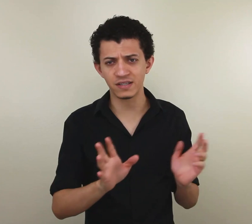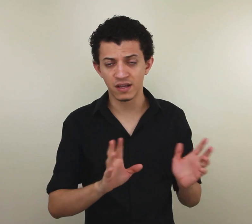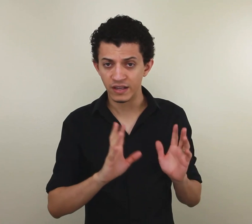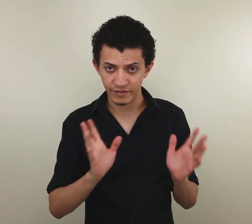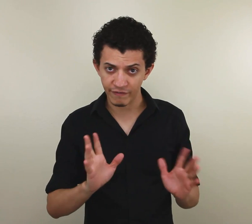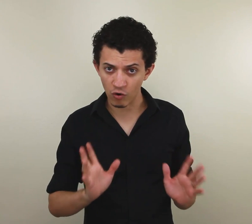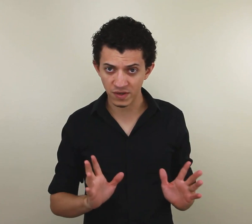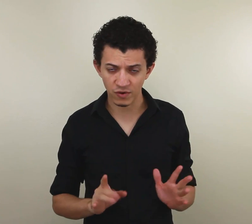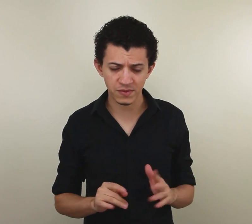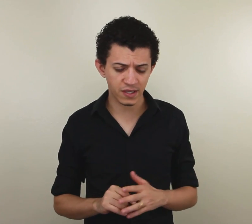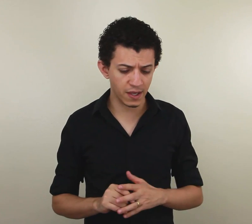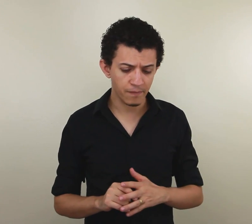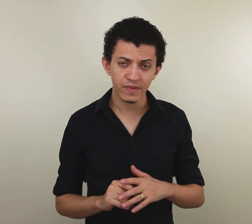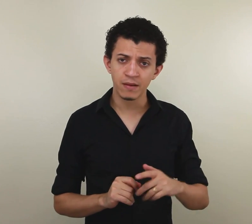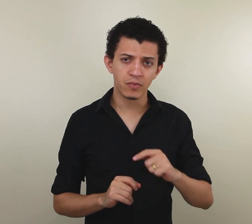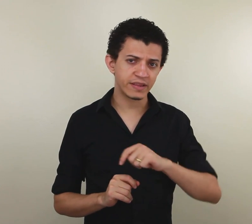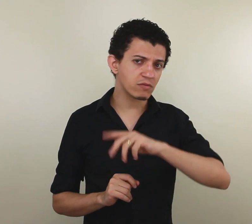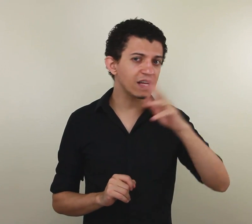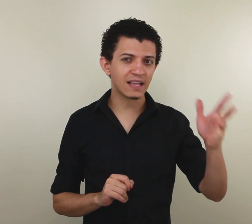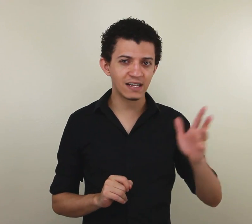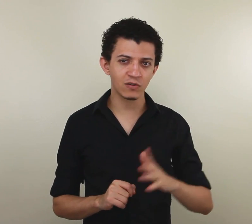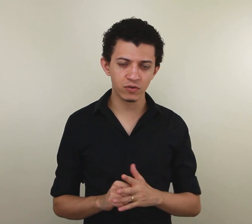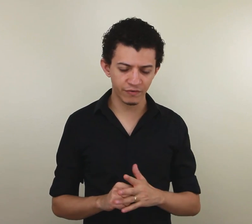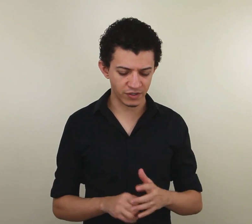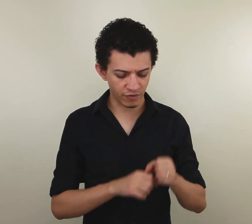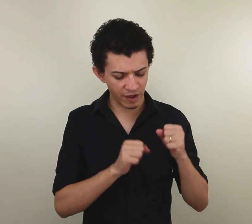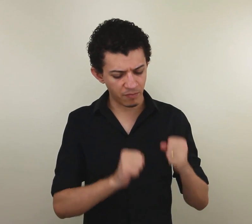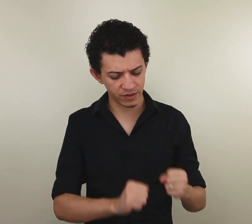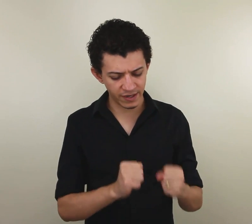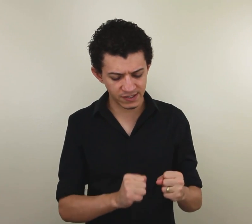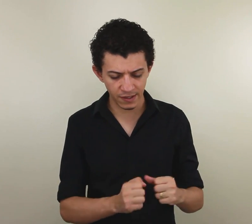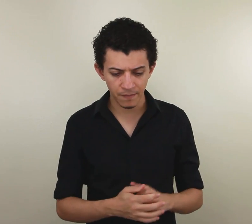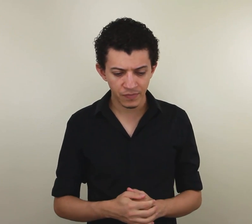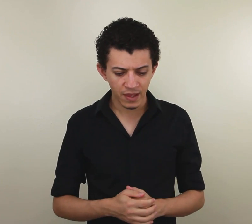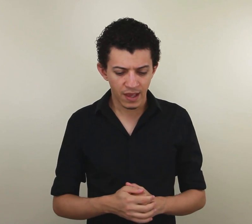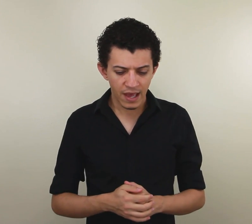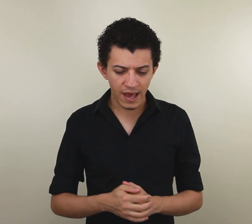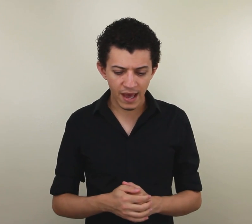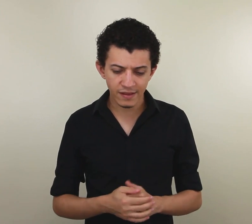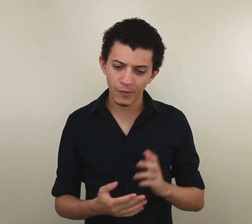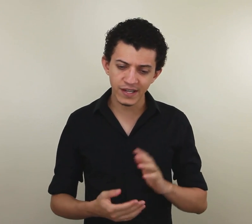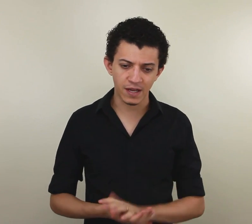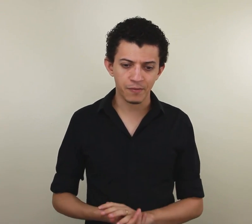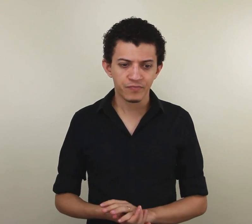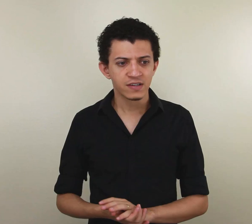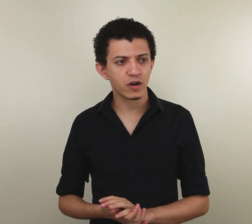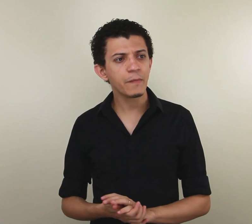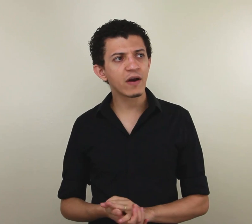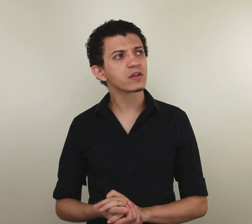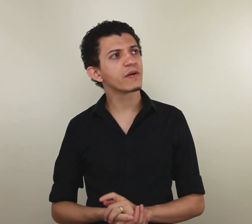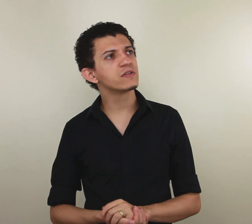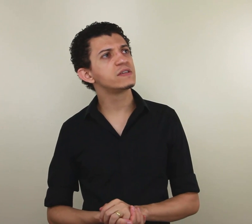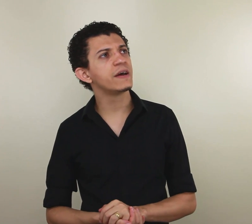mas a vai ver algumas formas aqui, porque tem os detalhes lá no outro vídeo. Então, o verbo poder é assim. Então, por exemplo, se alguém pergunta para você,